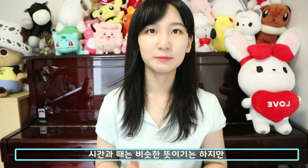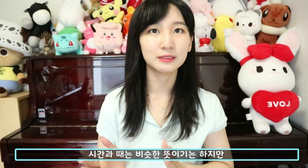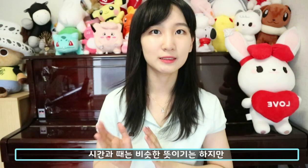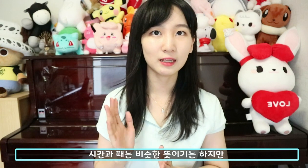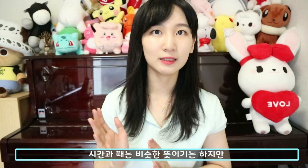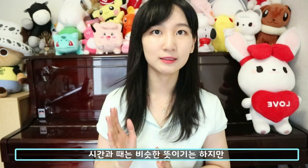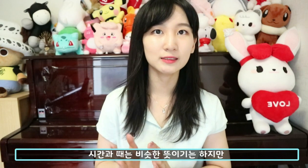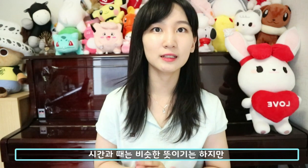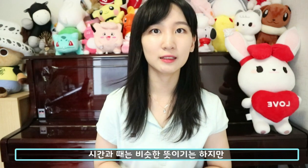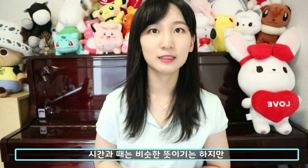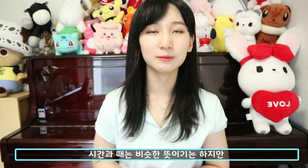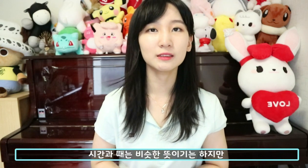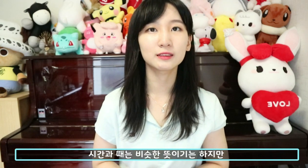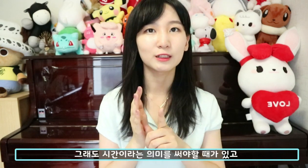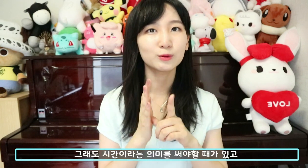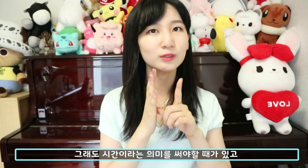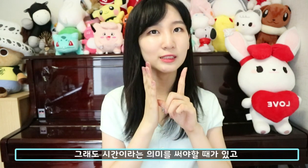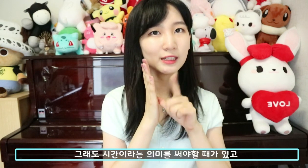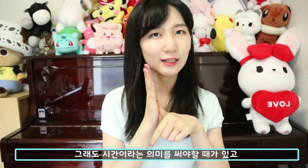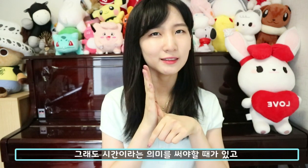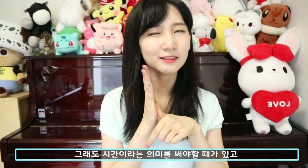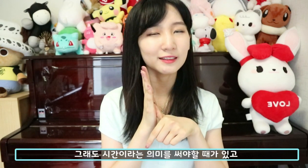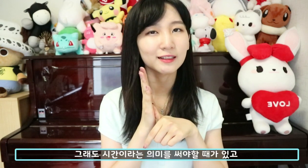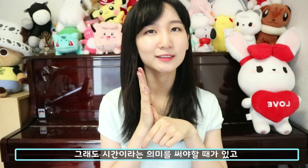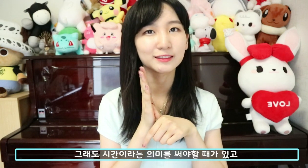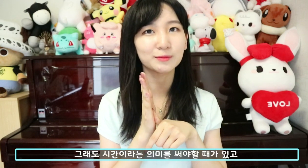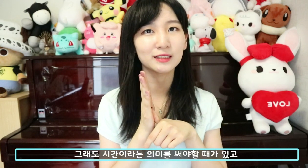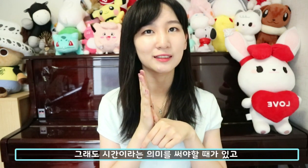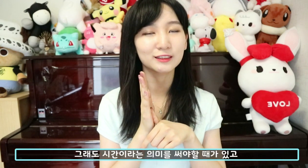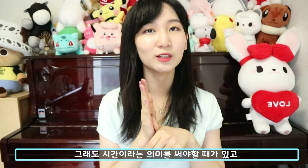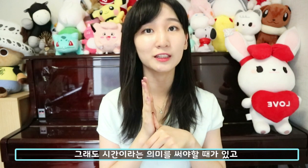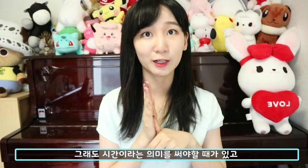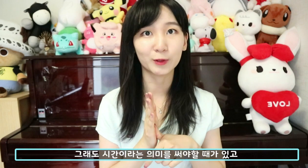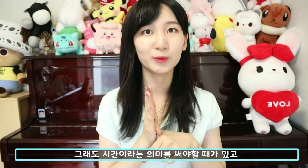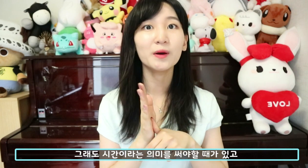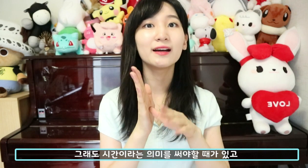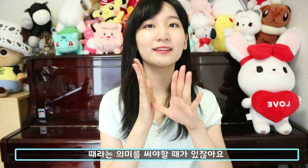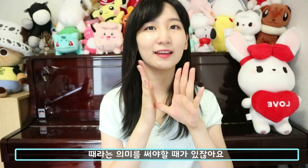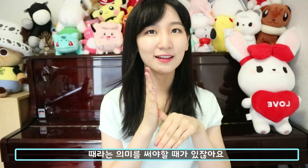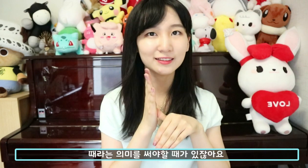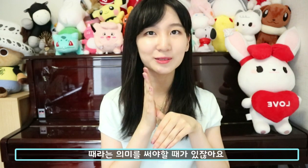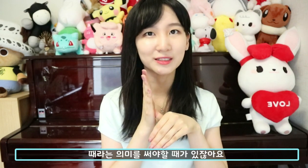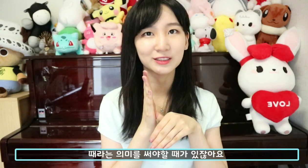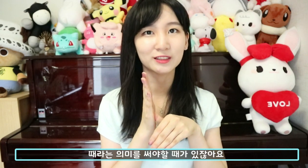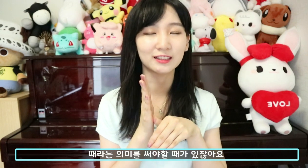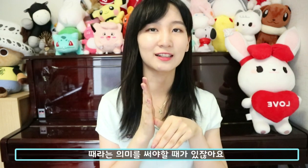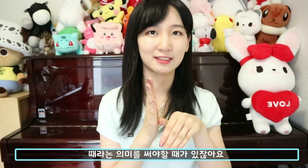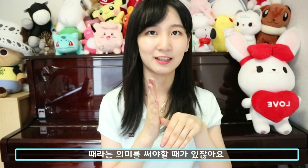비슷한 뜻이긴 하지만. 그래도 시간이라는 의미를 써야 될 때가 있고. 때라는 의미를 써야 될 때가 있잖아요.